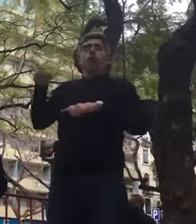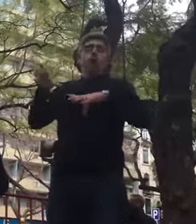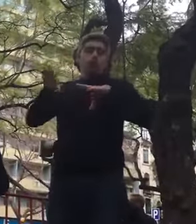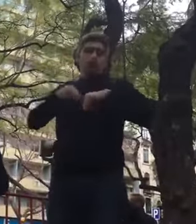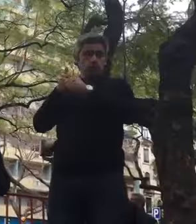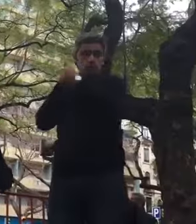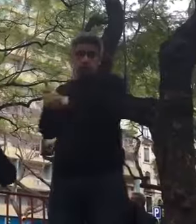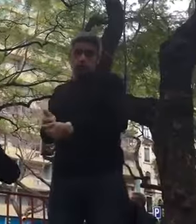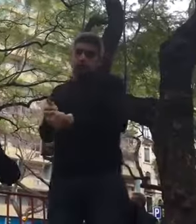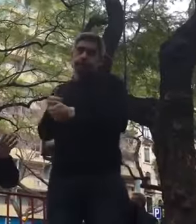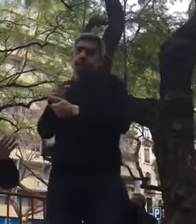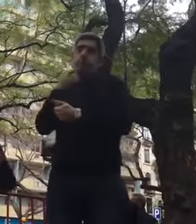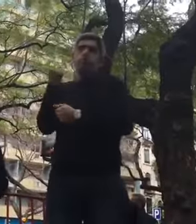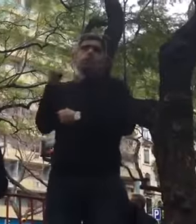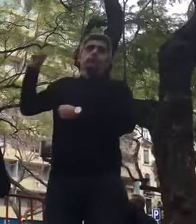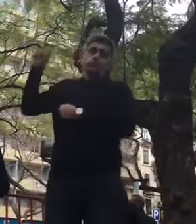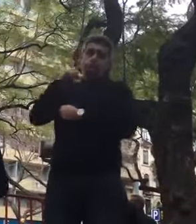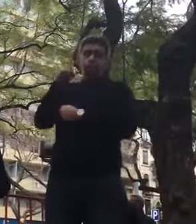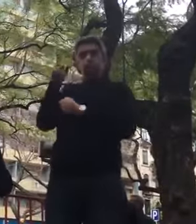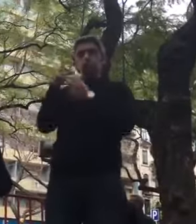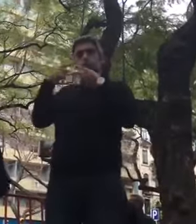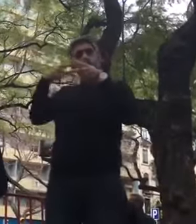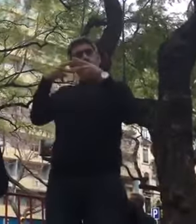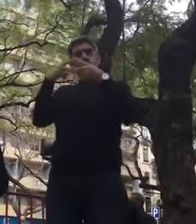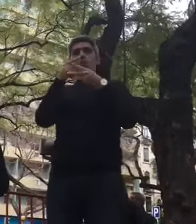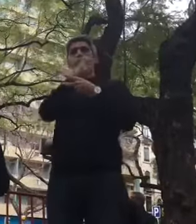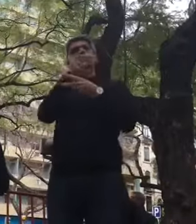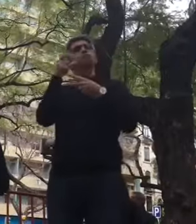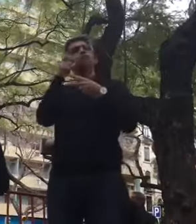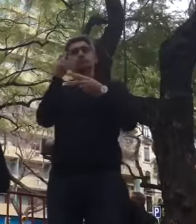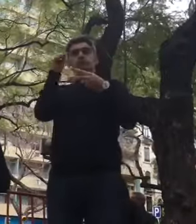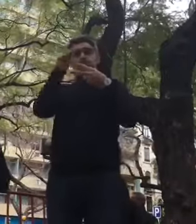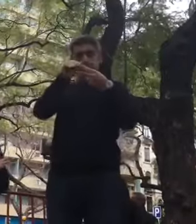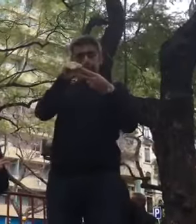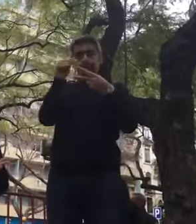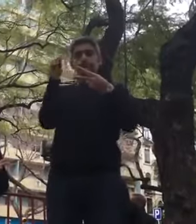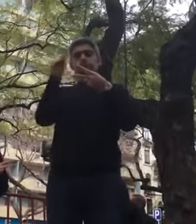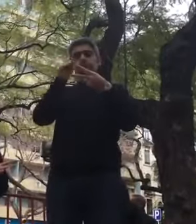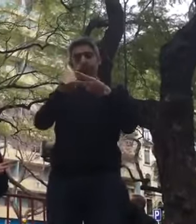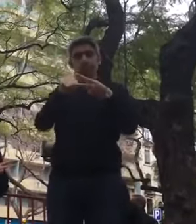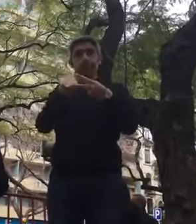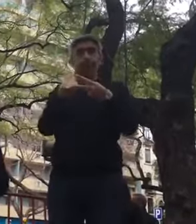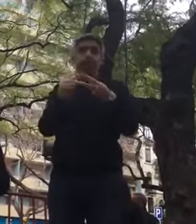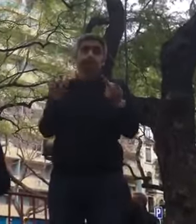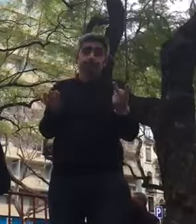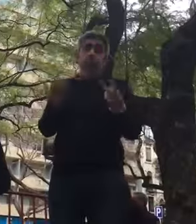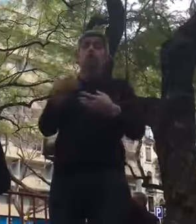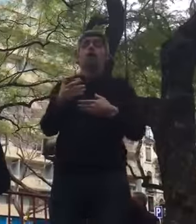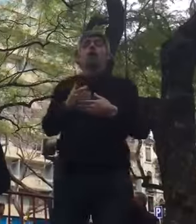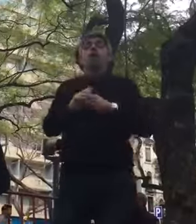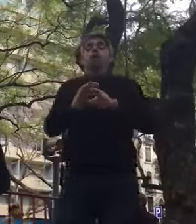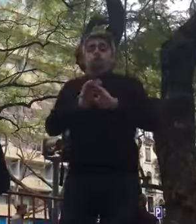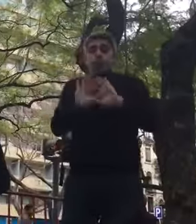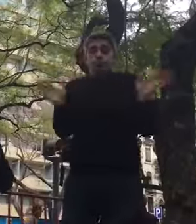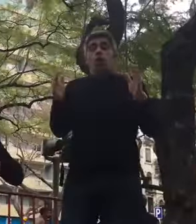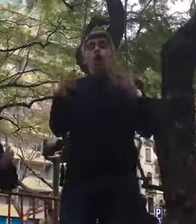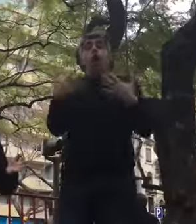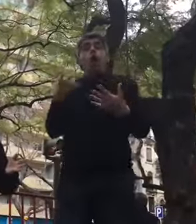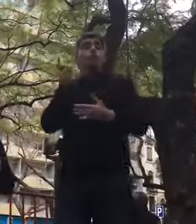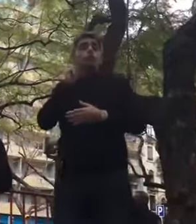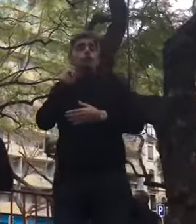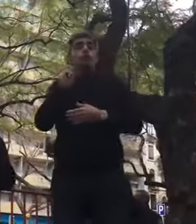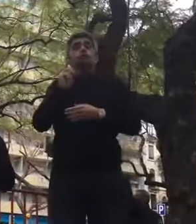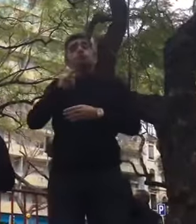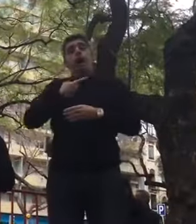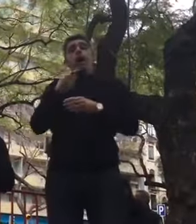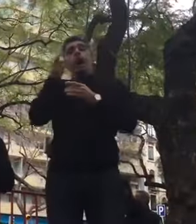aplicado. E, portanto, esses dois registros ficaram na acta. E, portanto, a importância agora é fazermos